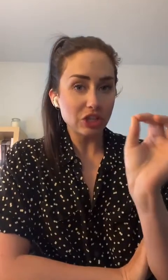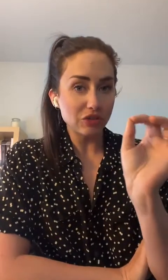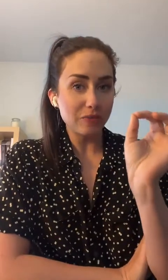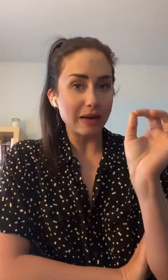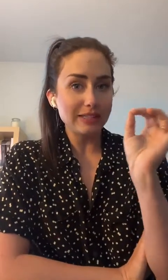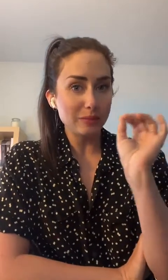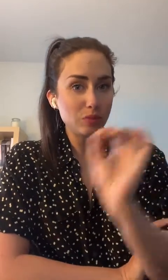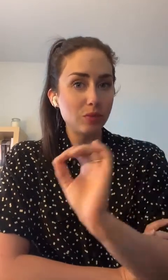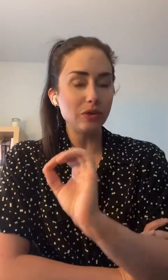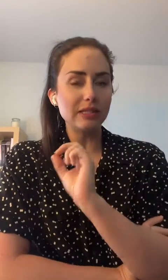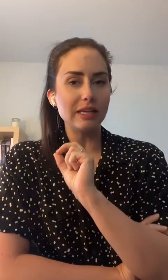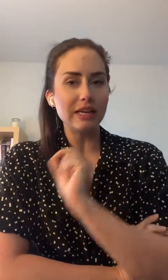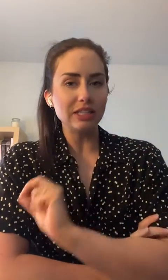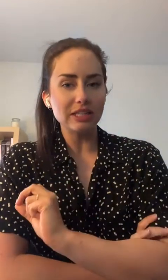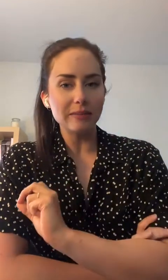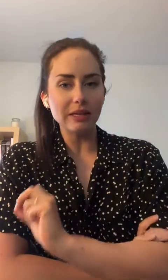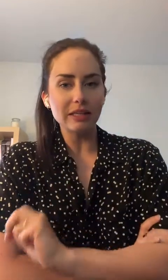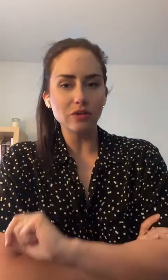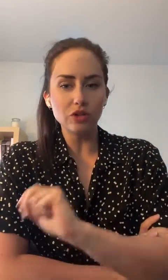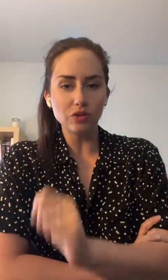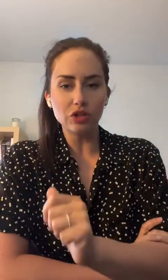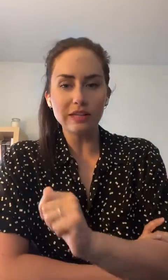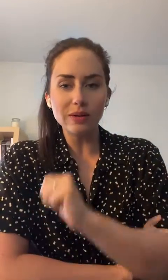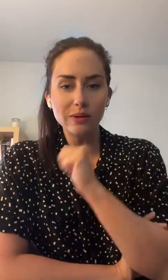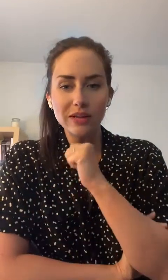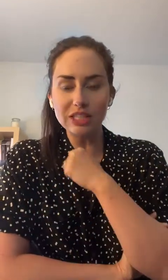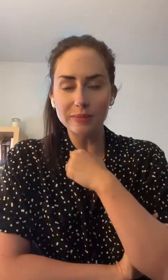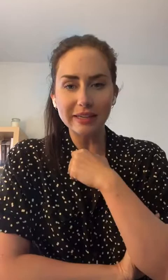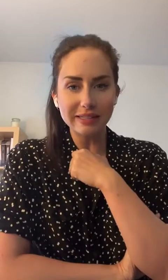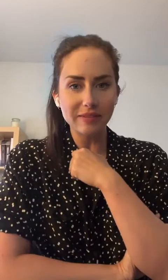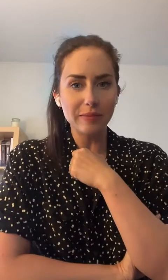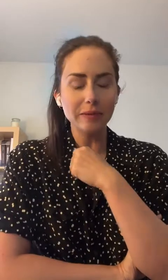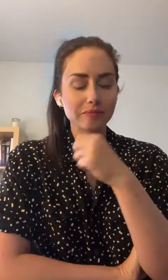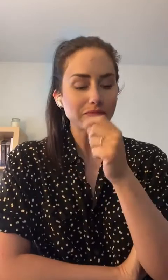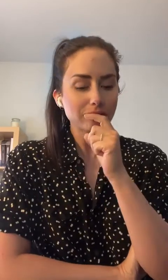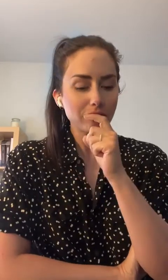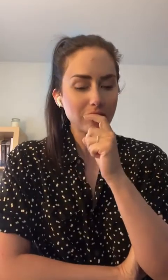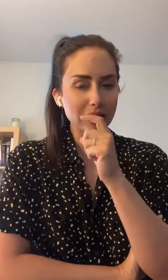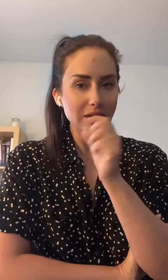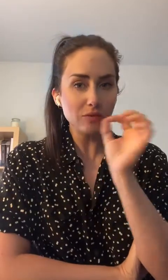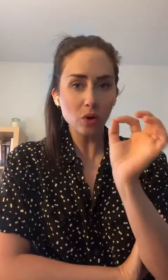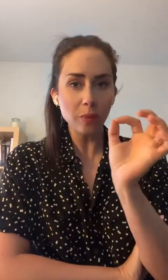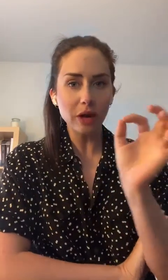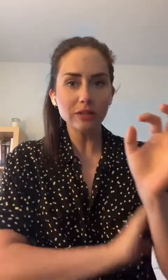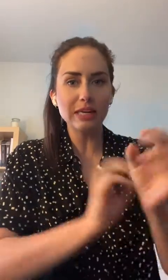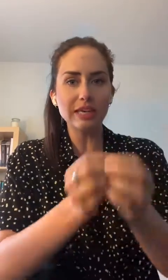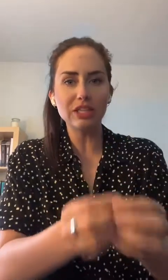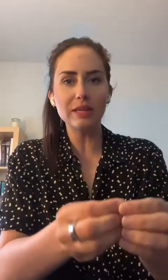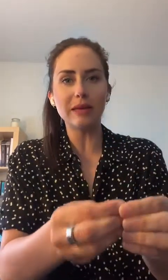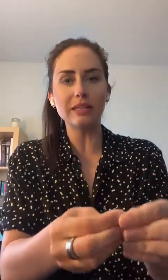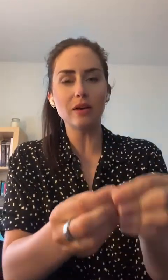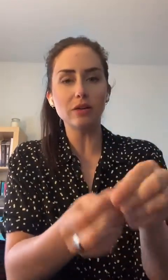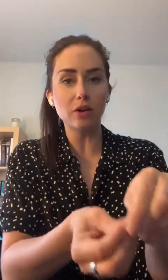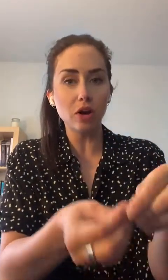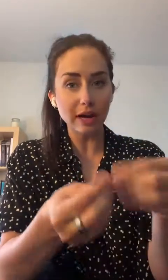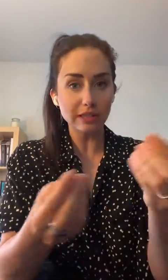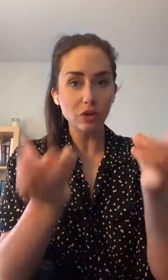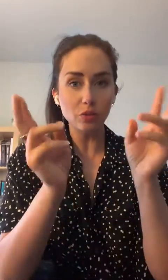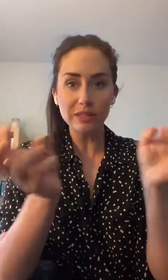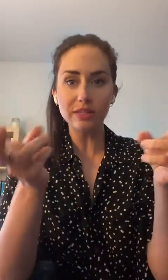que je vais vous parler, c'est beaucoup plus les lingettes démaquillantes qu'autre chose. Allô Gloria,'espère que ça va bien. Il faut comprendre que les lingettes démaquillantes, leur action, oui, c